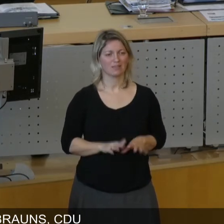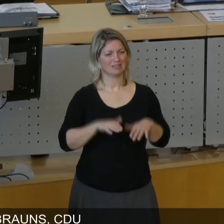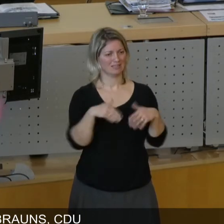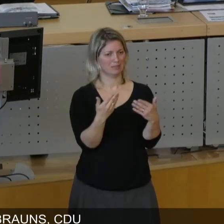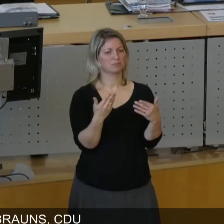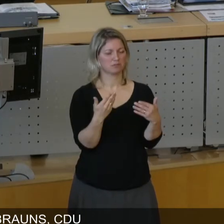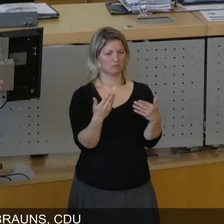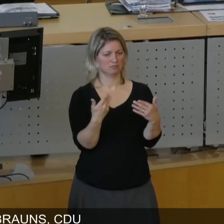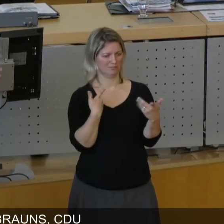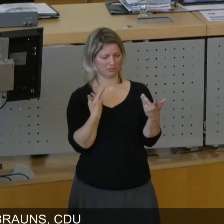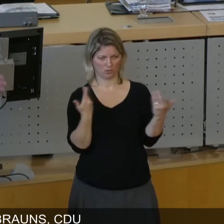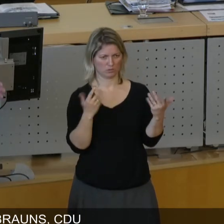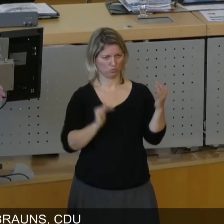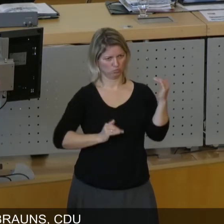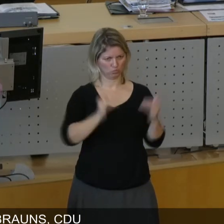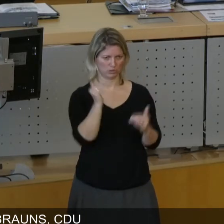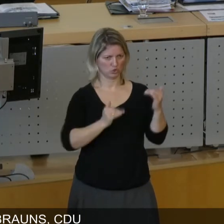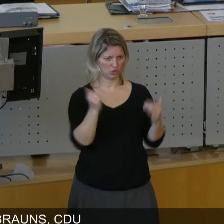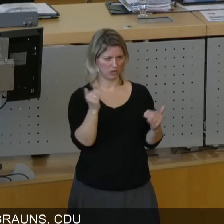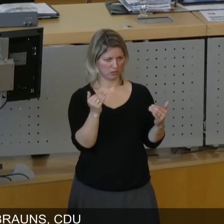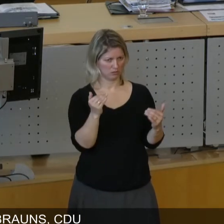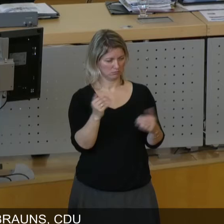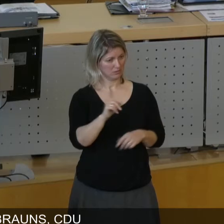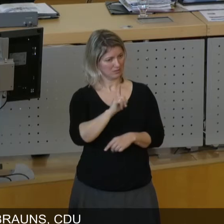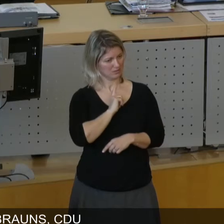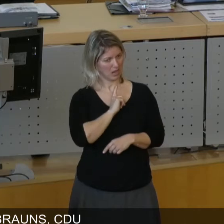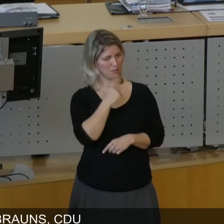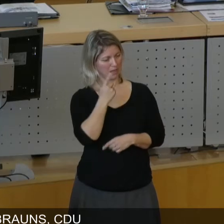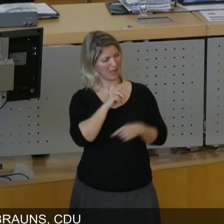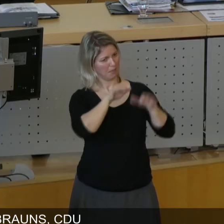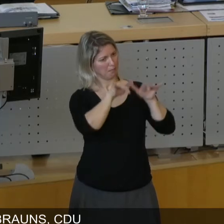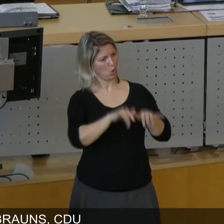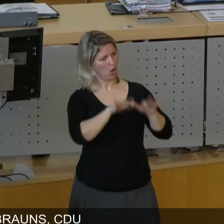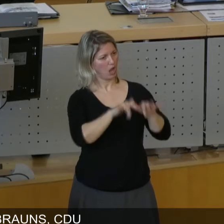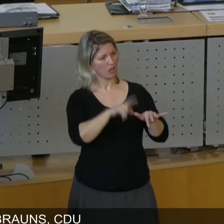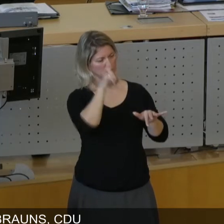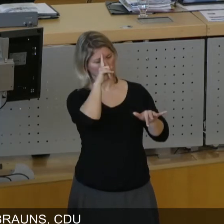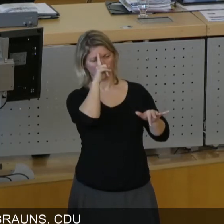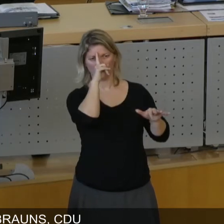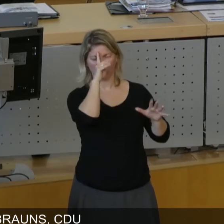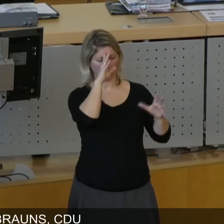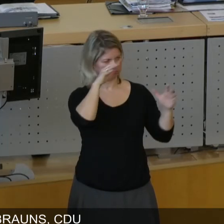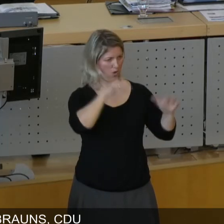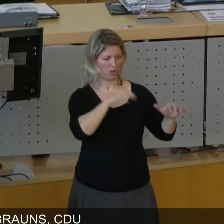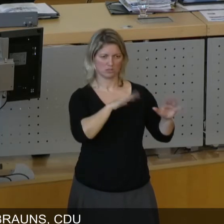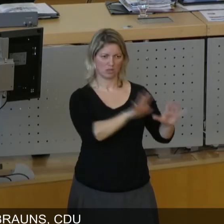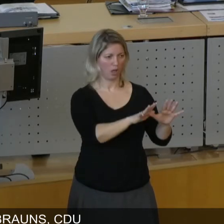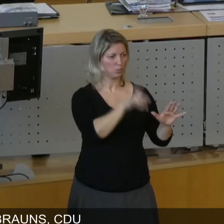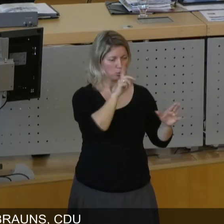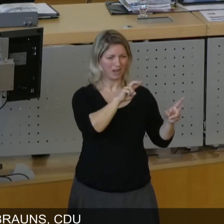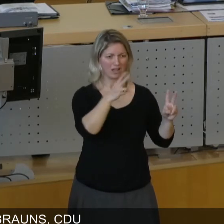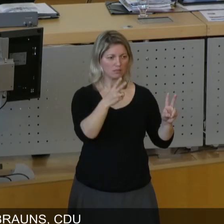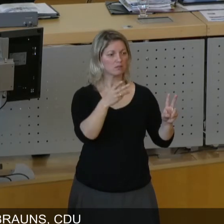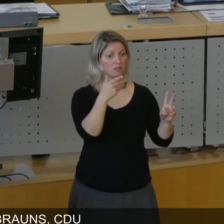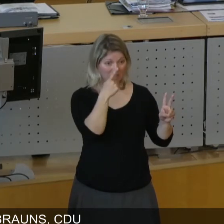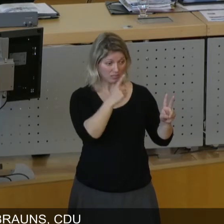zwischen dem, was ich als ein bürokratisches Monstrum nenne, und dem, was an praktischer Politik rauskommt.